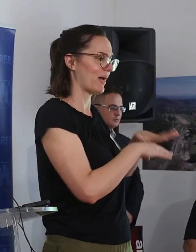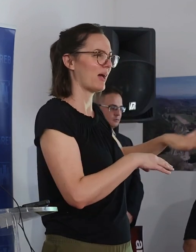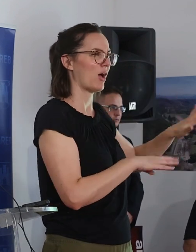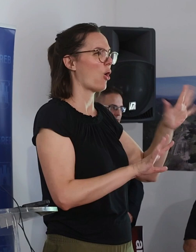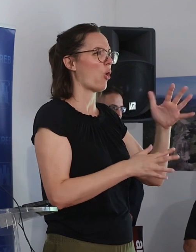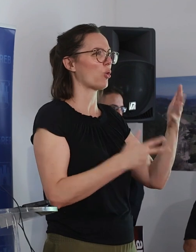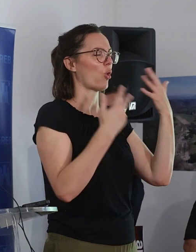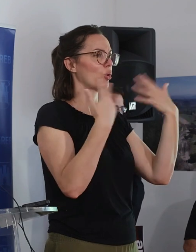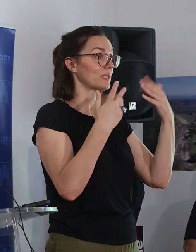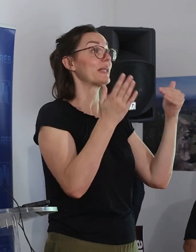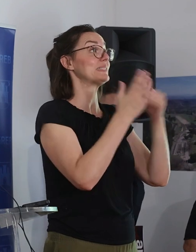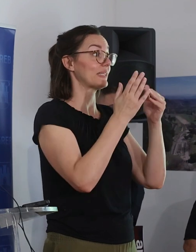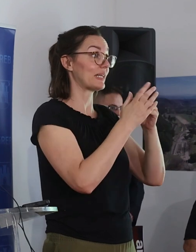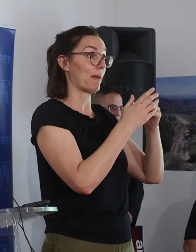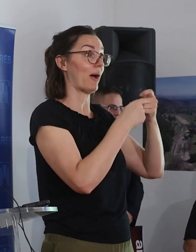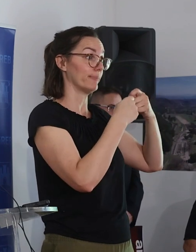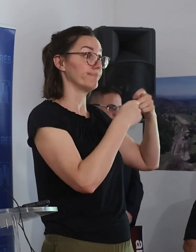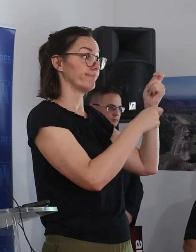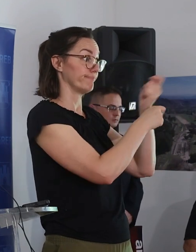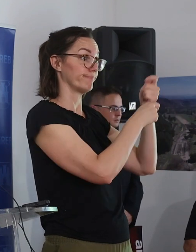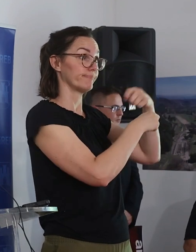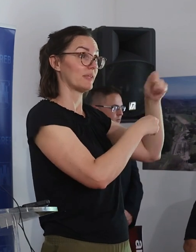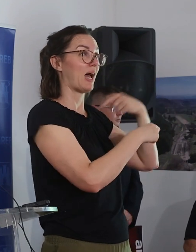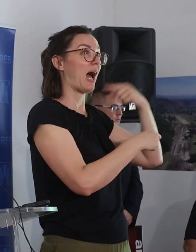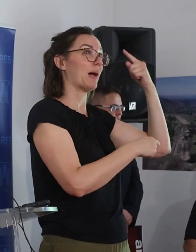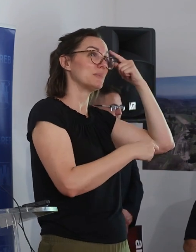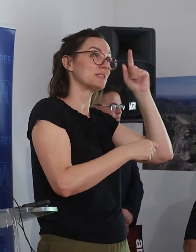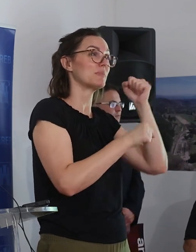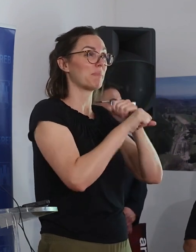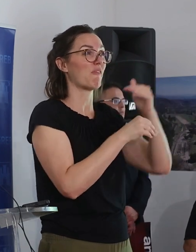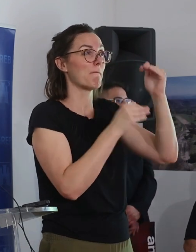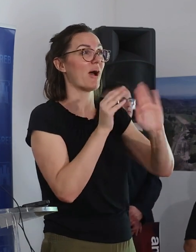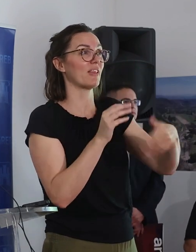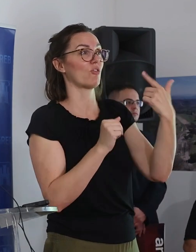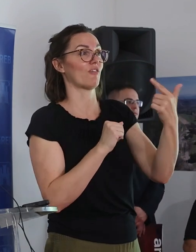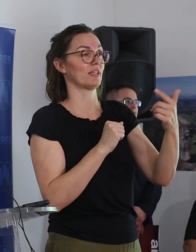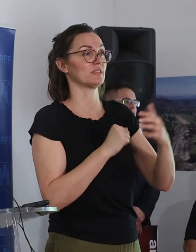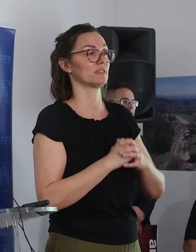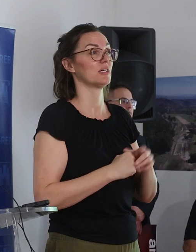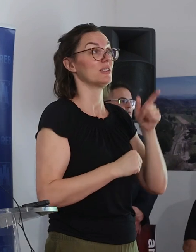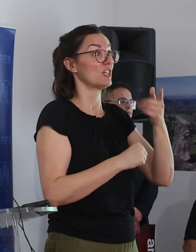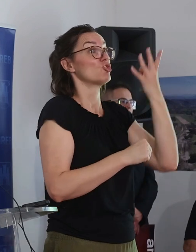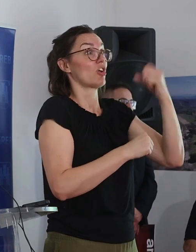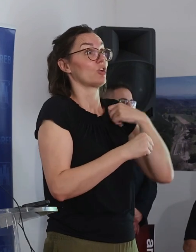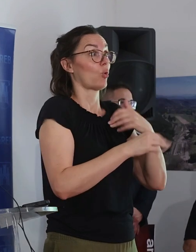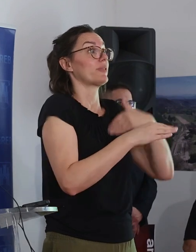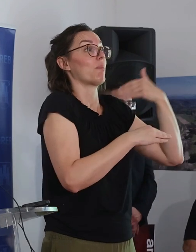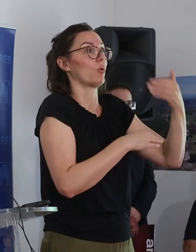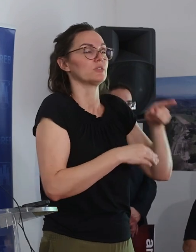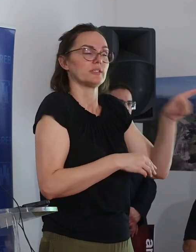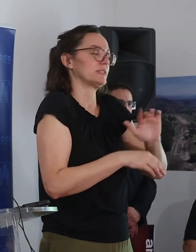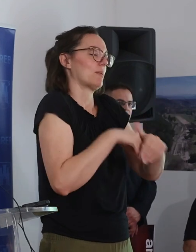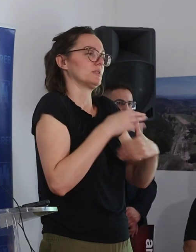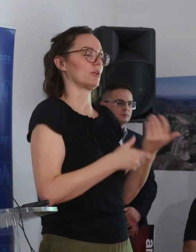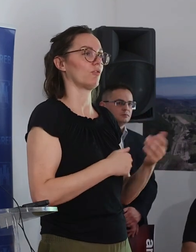njih je oko 80 se trebalo izgraditi, a koliko znam izgrađeno je nešto manje od 20. i to četiri godine nakon potresa. S time